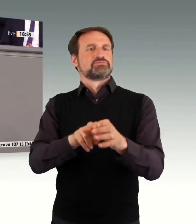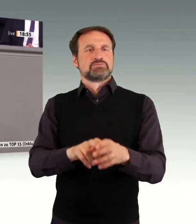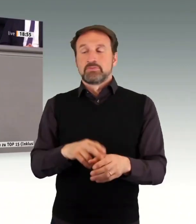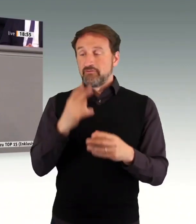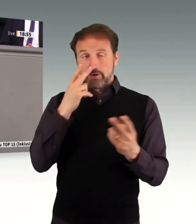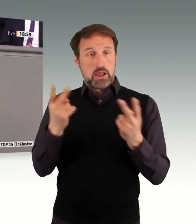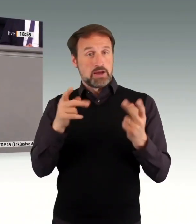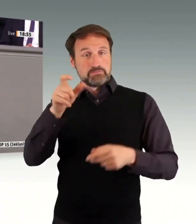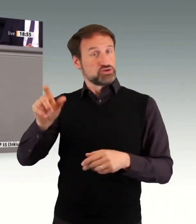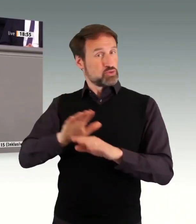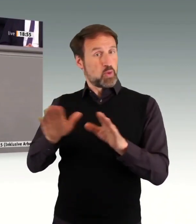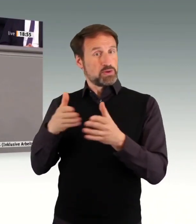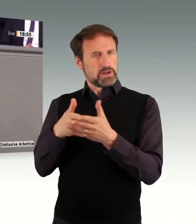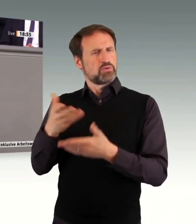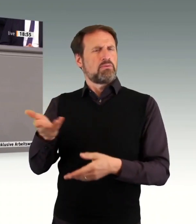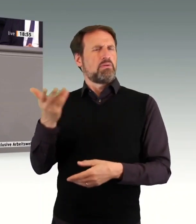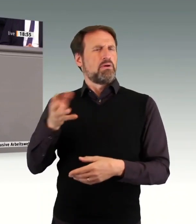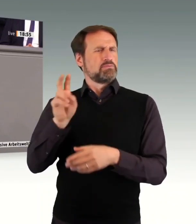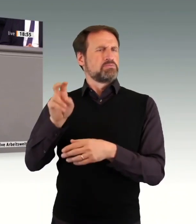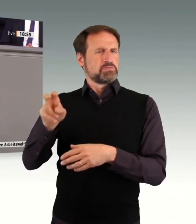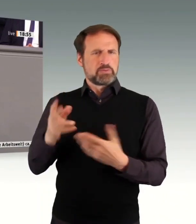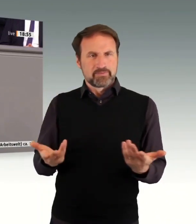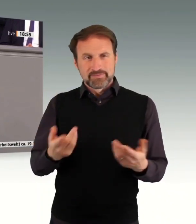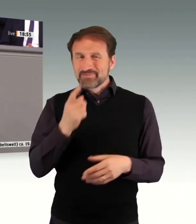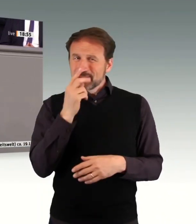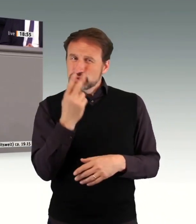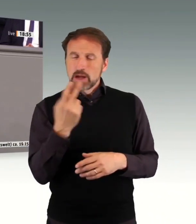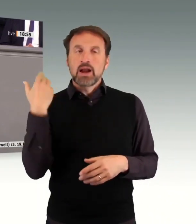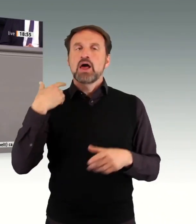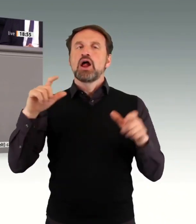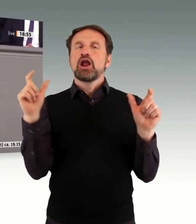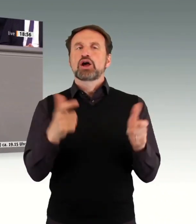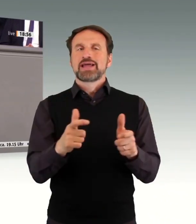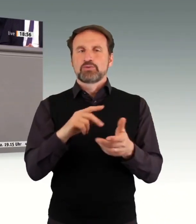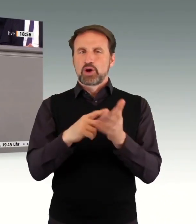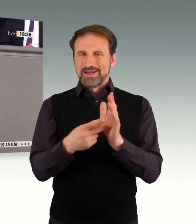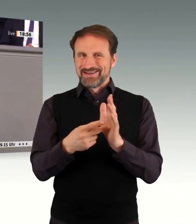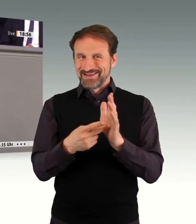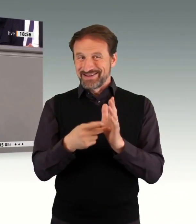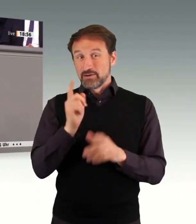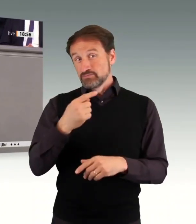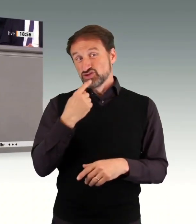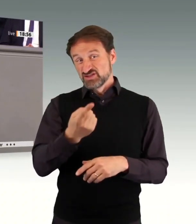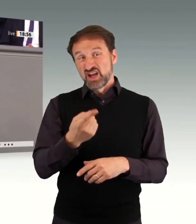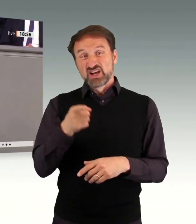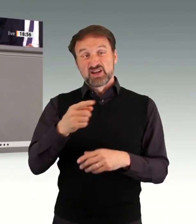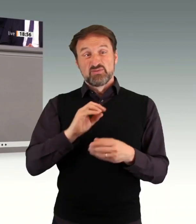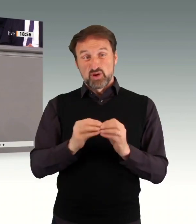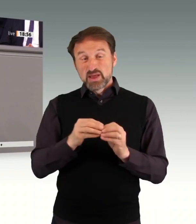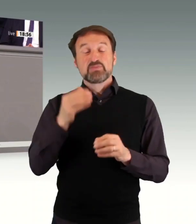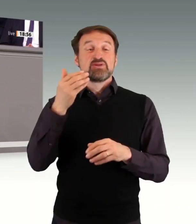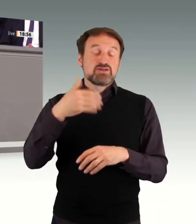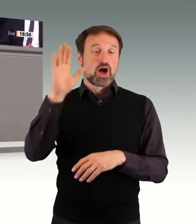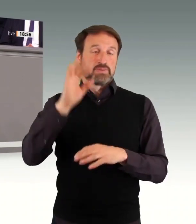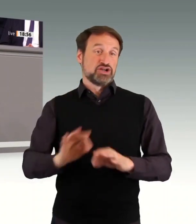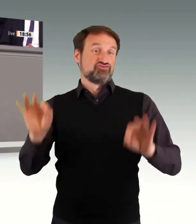Arbeitsmarkt geht. Wir haben im vergangenen Jahr einen Vorschlag unterbreitet, das sogenannte Bonus-Malus-System, dass Unternehmen nicht nur abgestraft werden, wenn sie